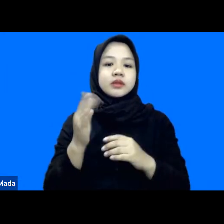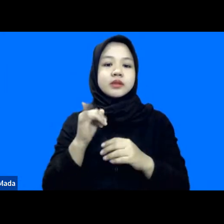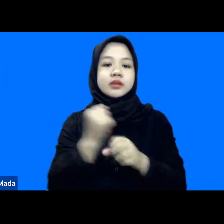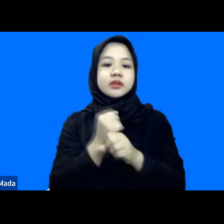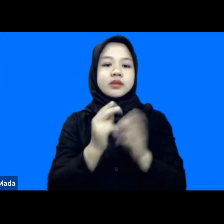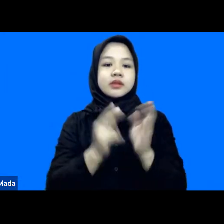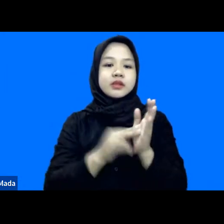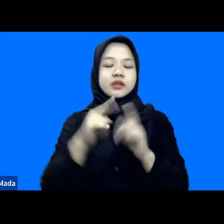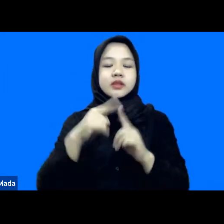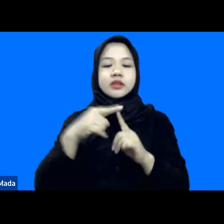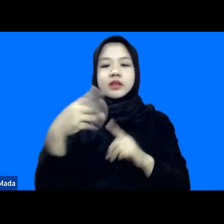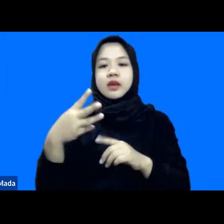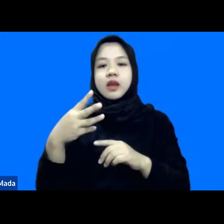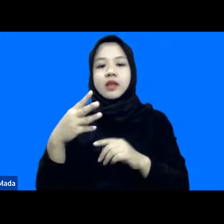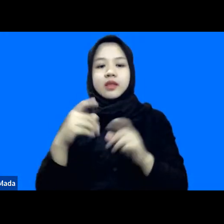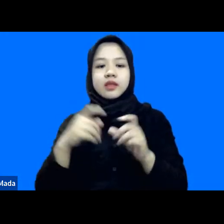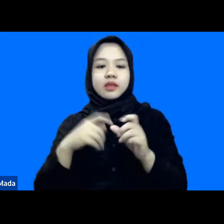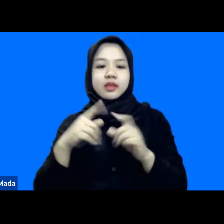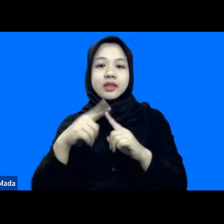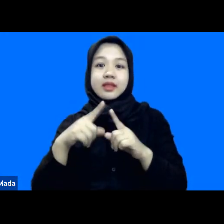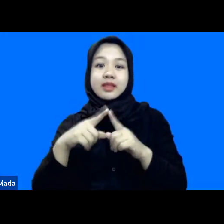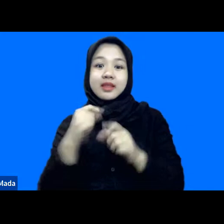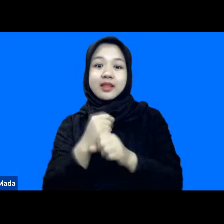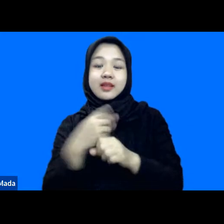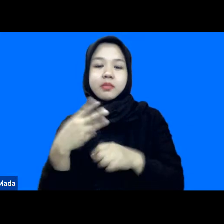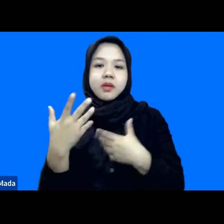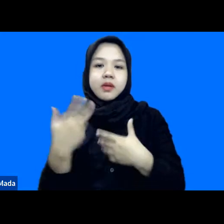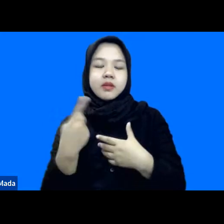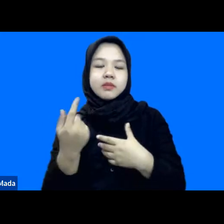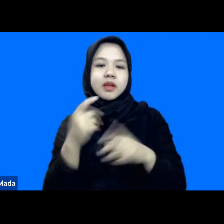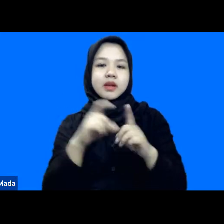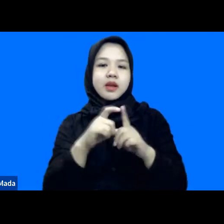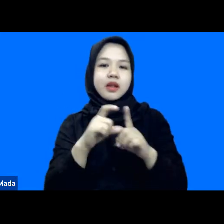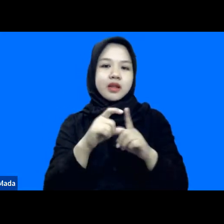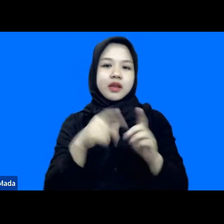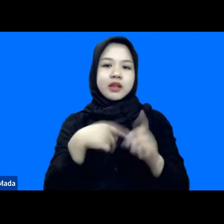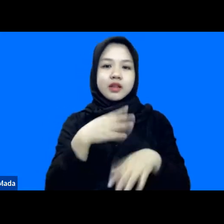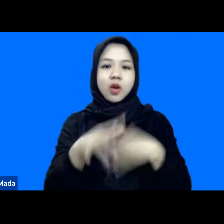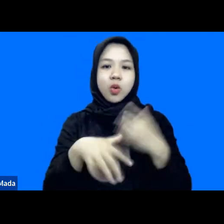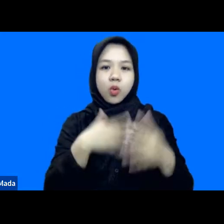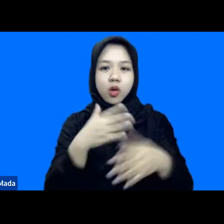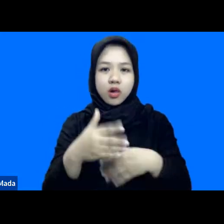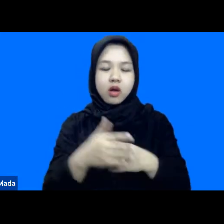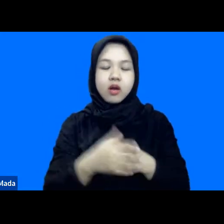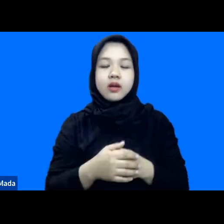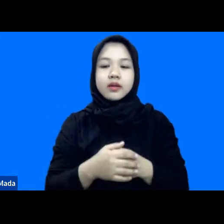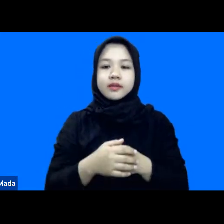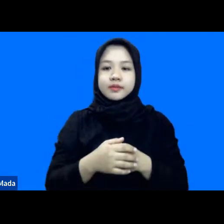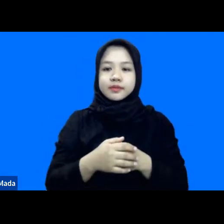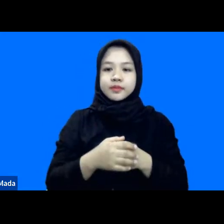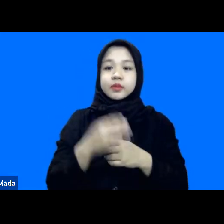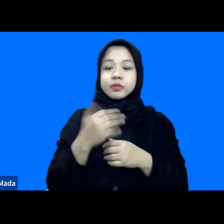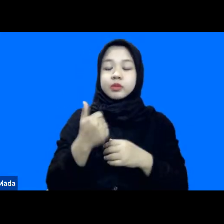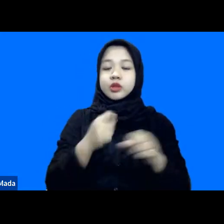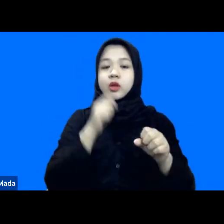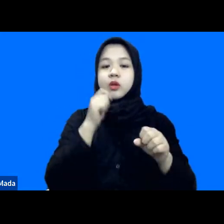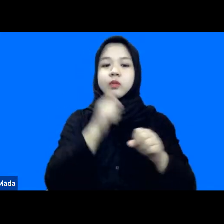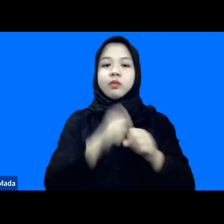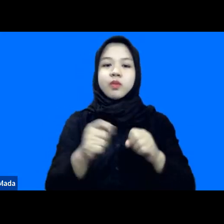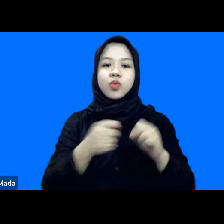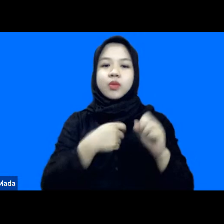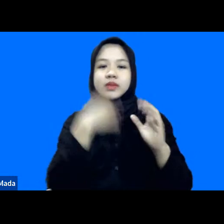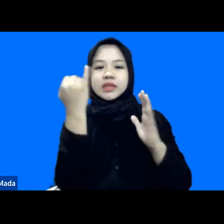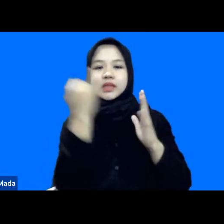kemudian bagaimana kita bisa mengolah data dan kemudian kalau bahasanya Mas Irman itu membuat menjadi sebuah seni